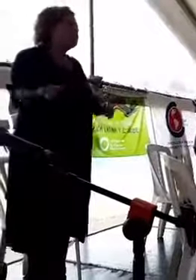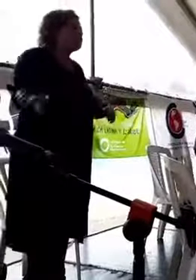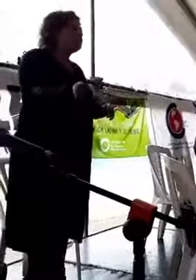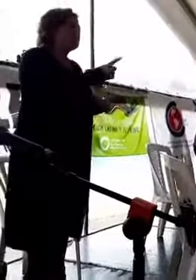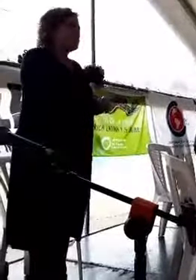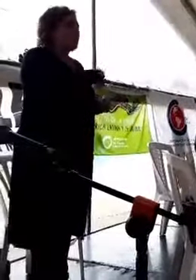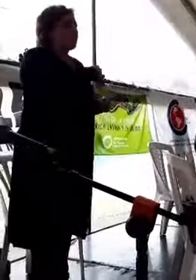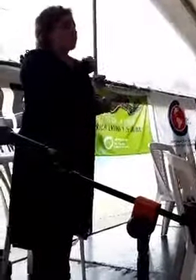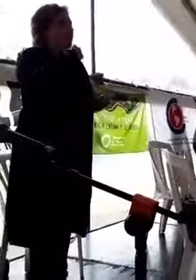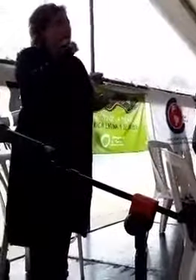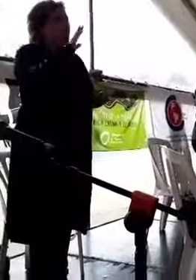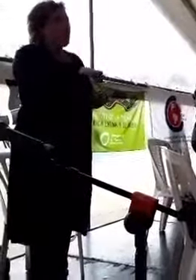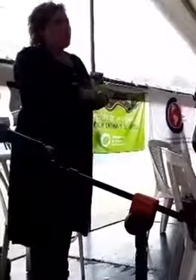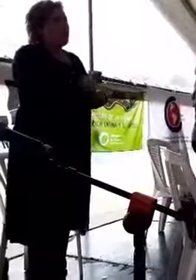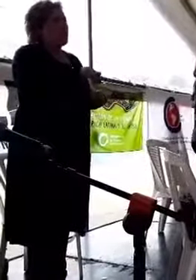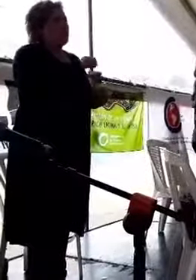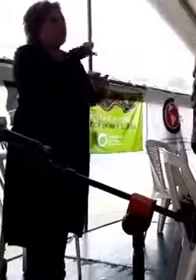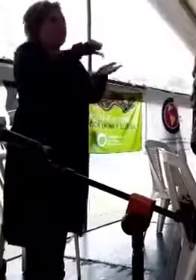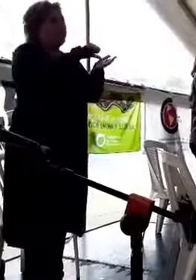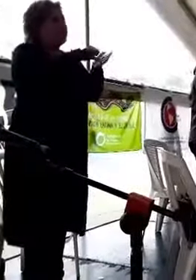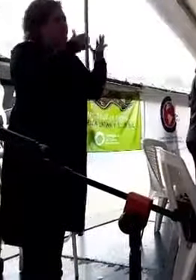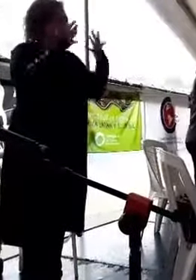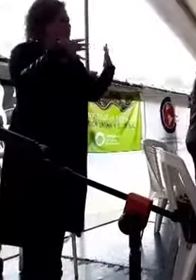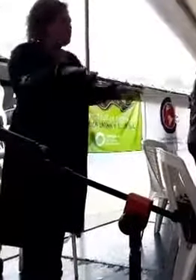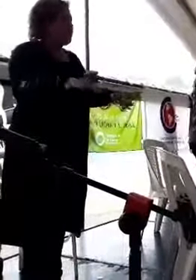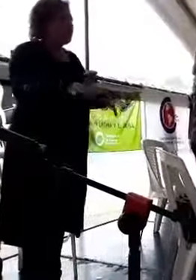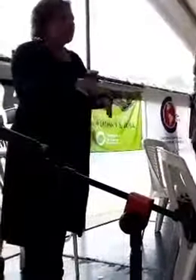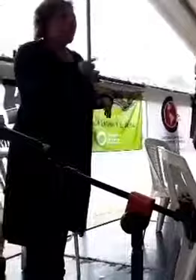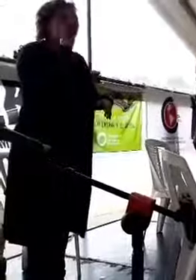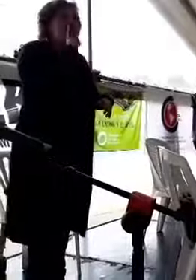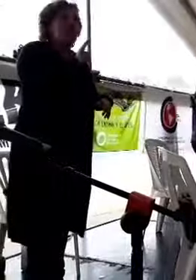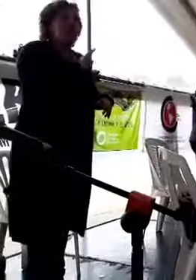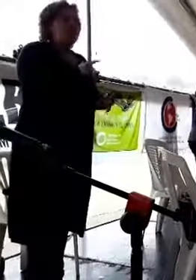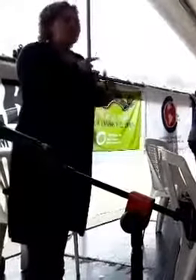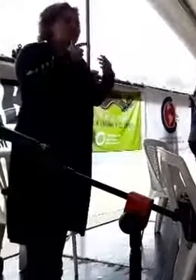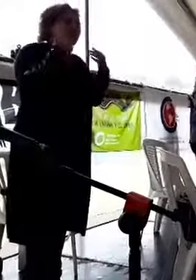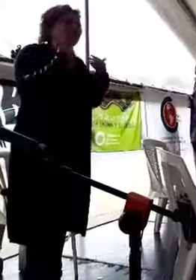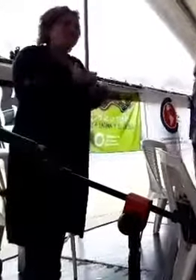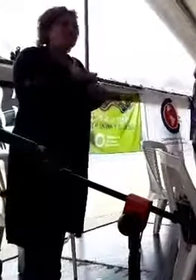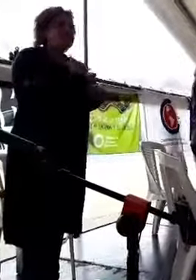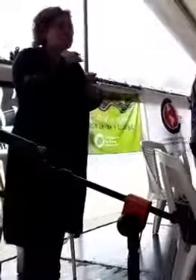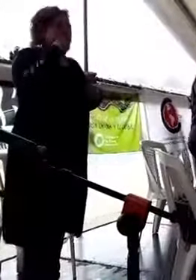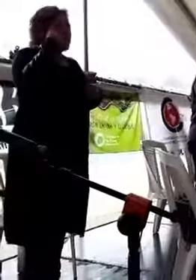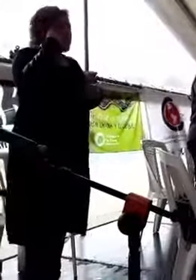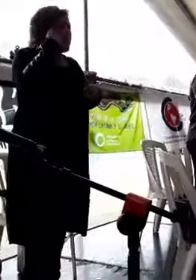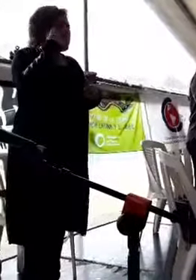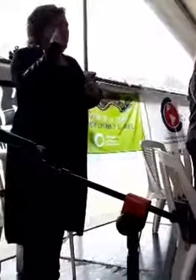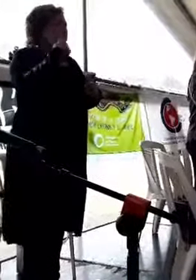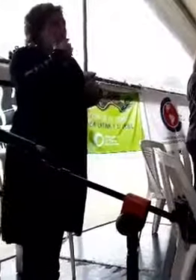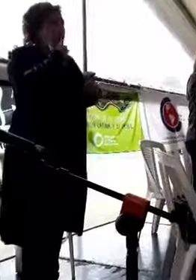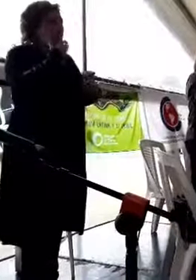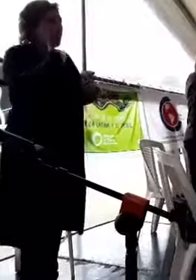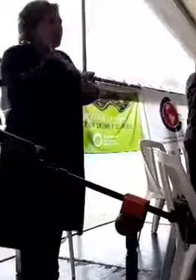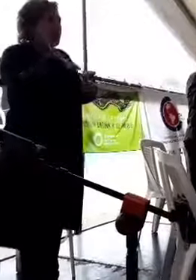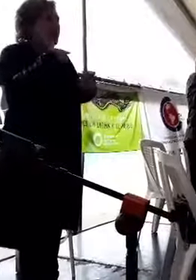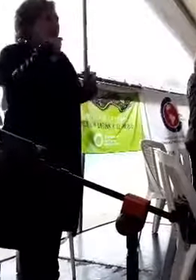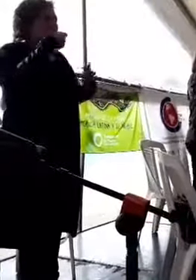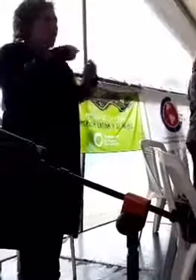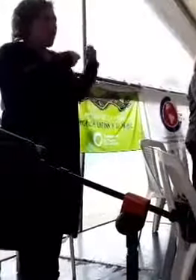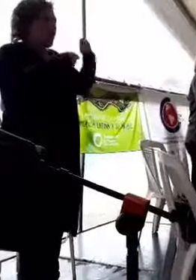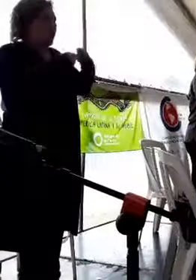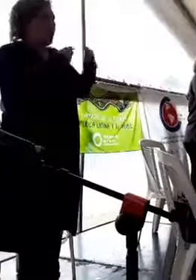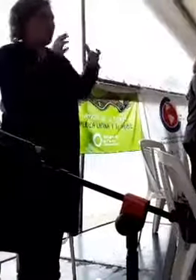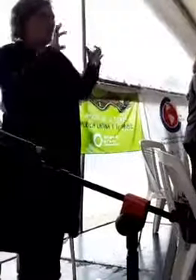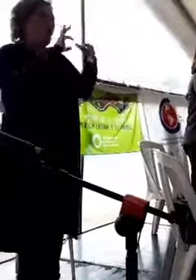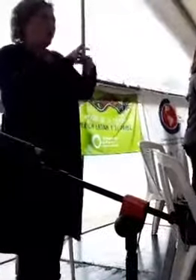orígenes, muita capacidade de compreensão e de construção de